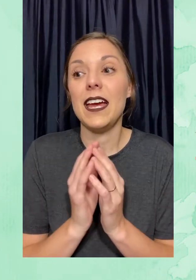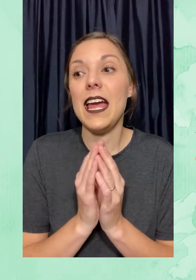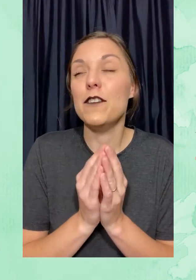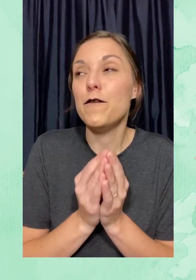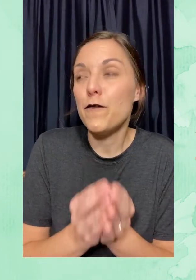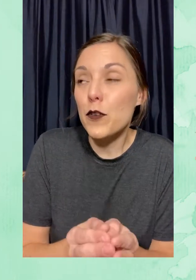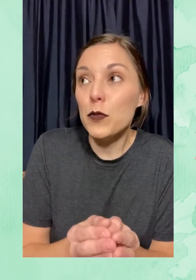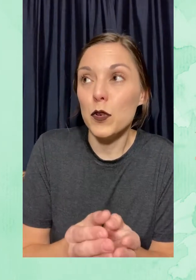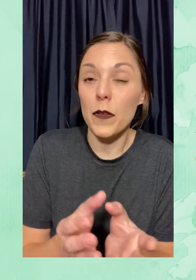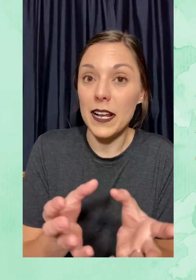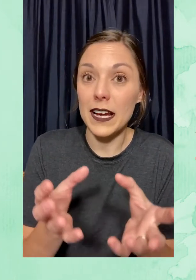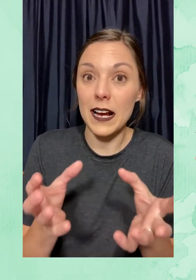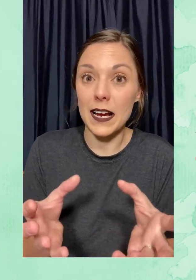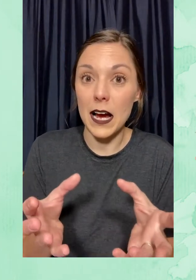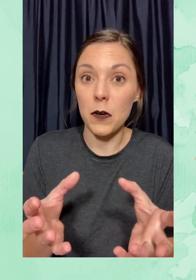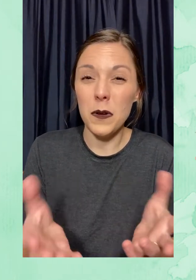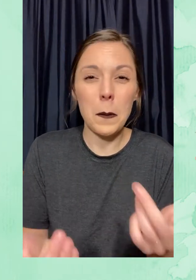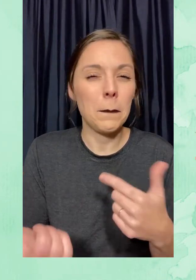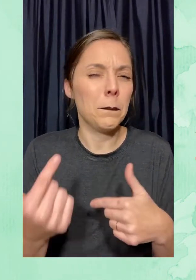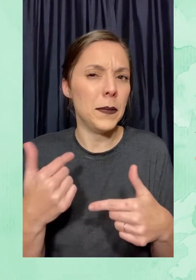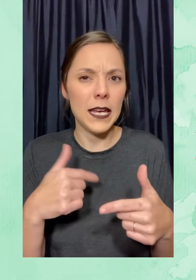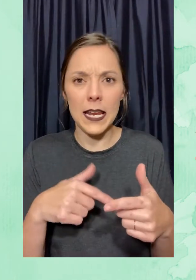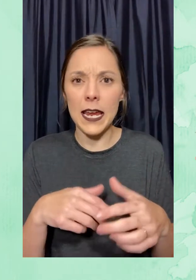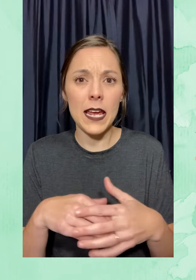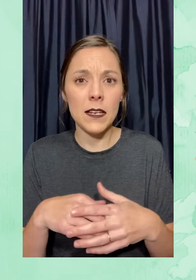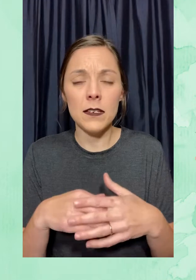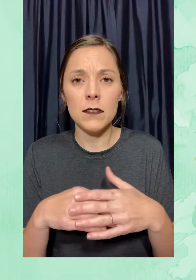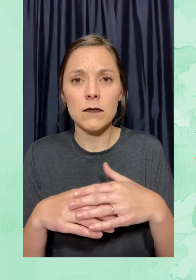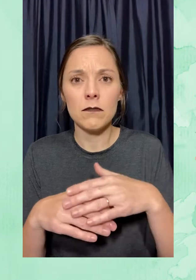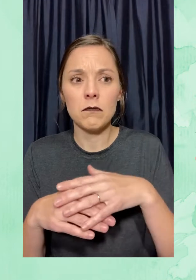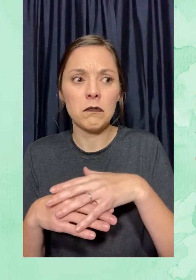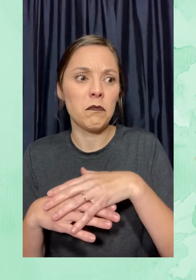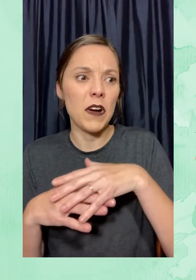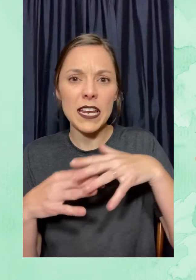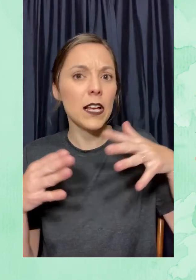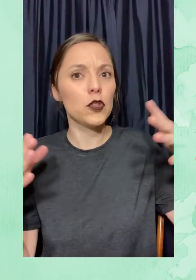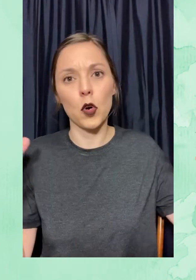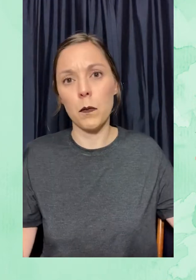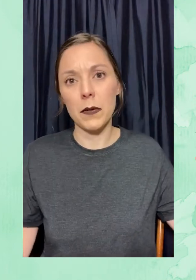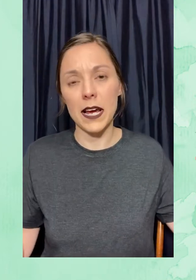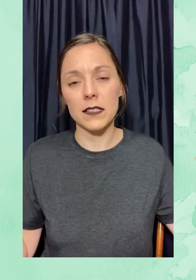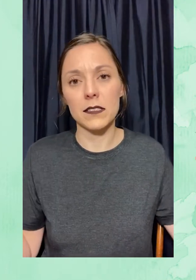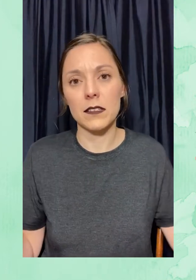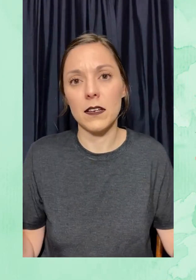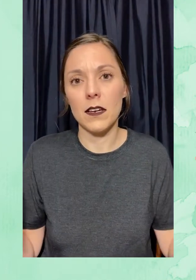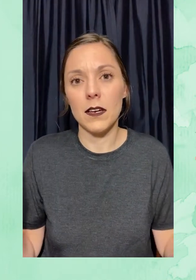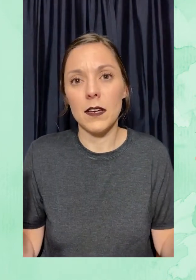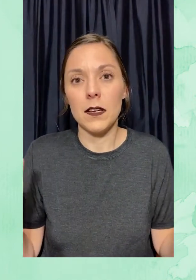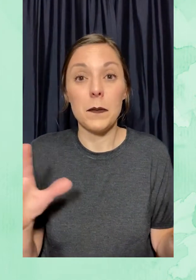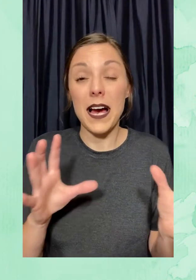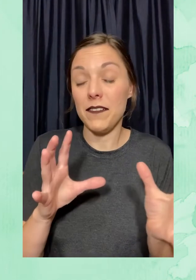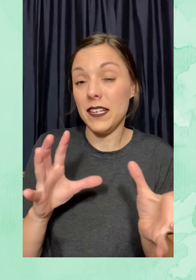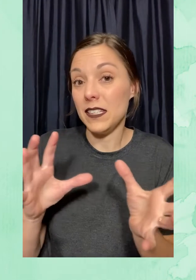El fruto del cacao viene en varias sombras. A veces